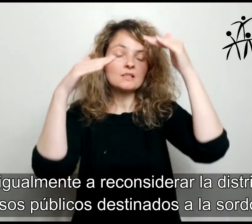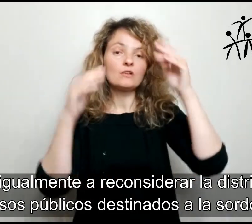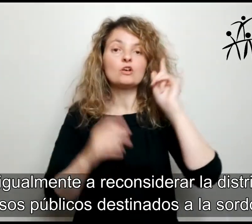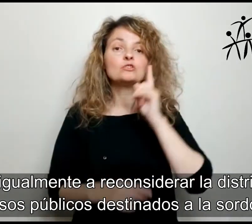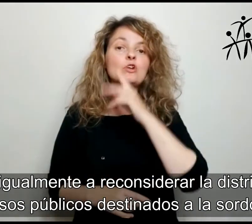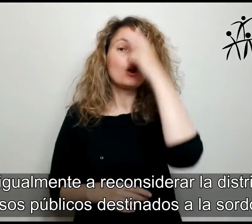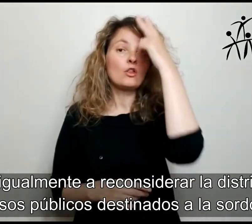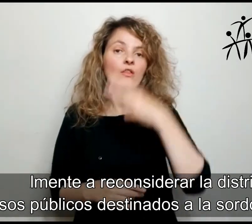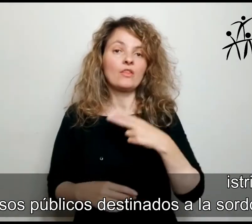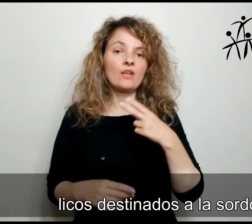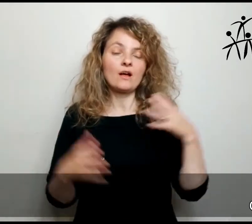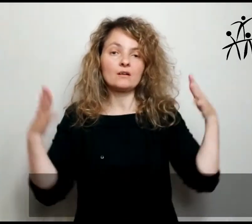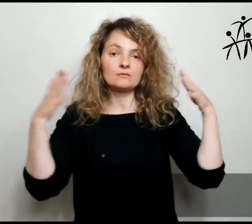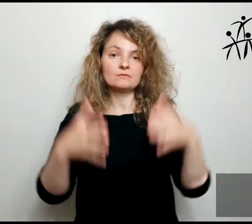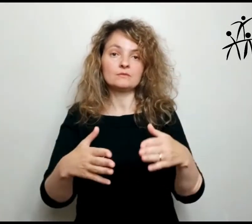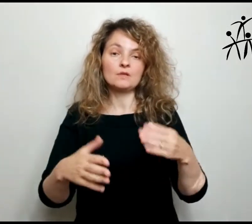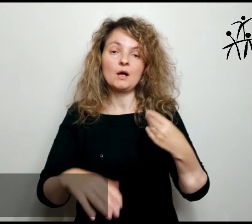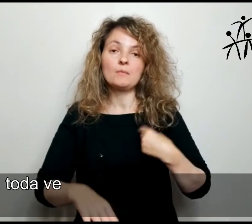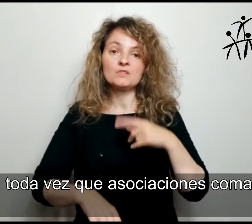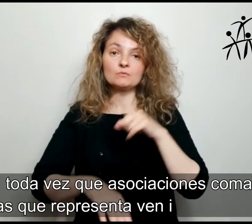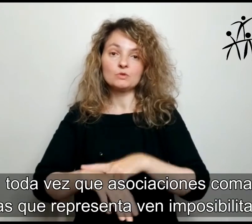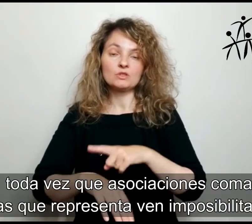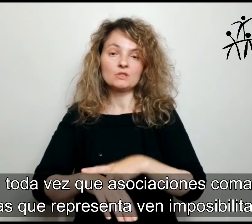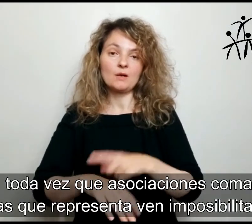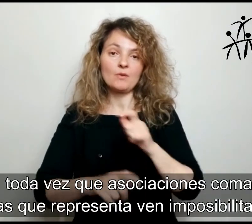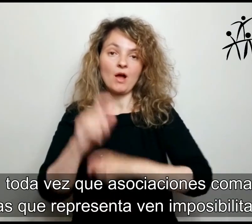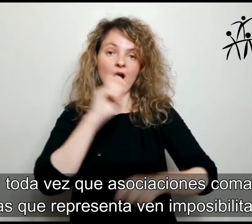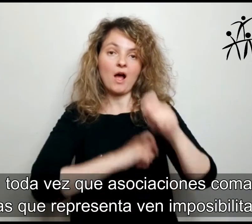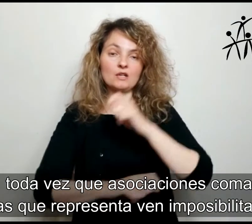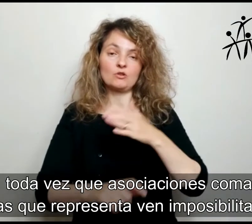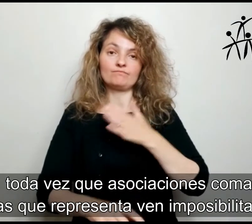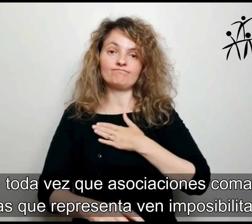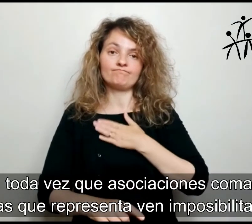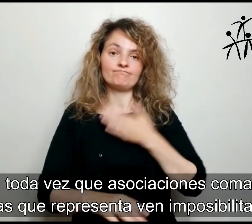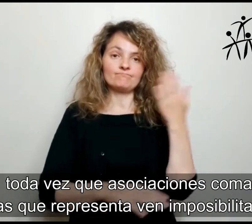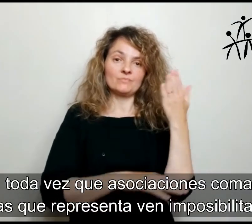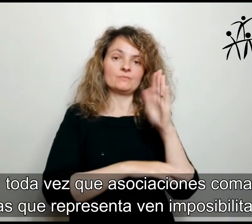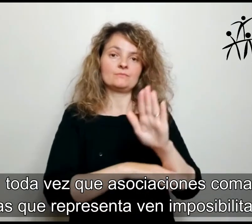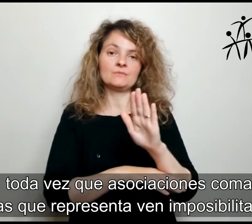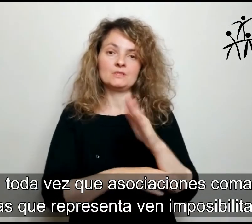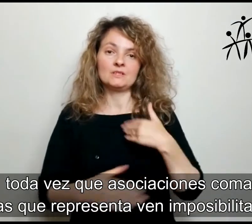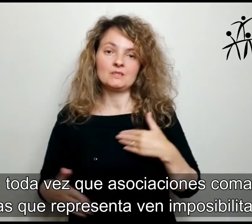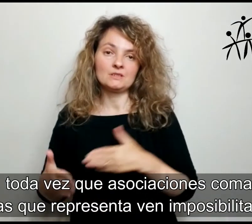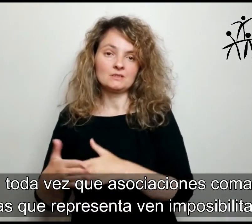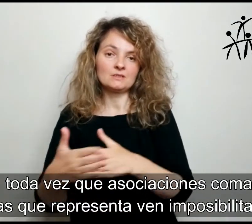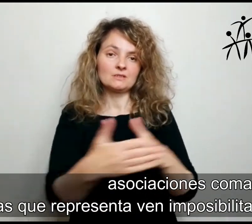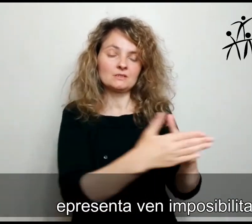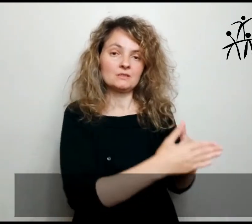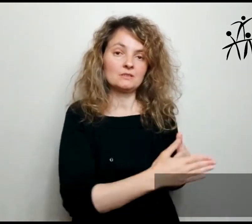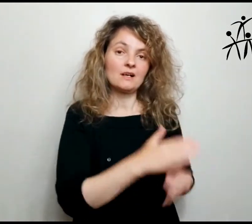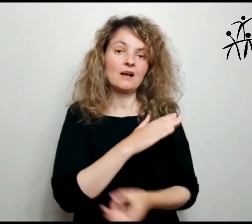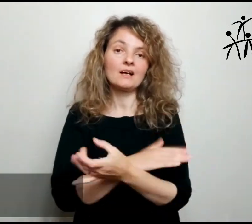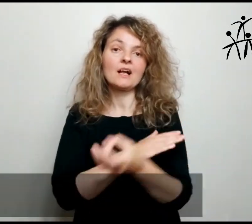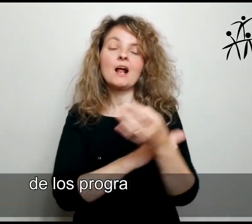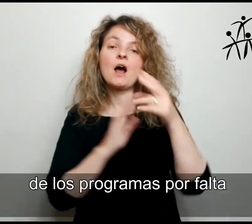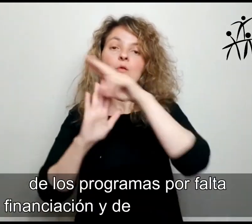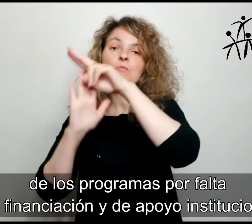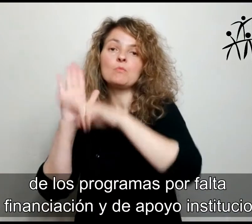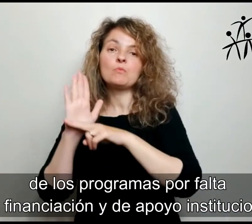toda vez que asociaciones como las que representa ven imposibilitada la realización de los programas por falta